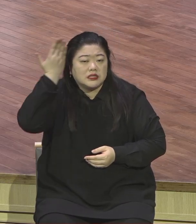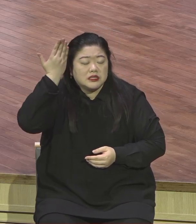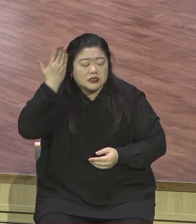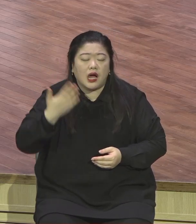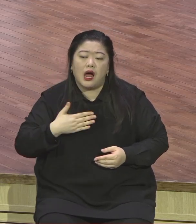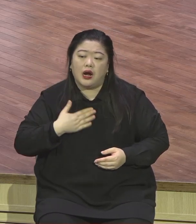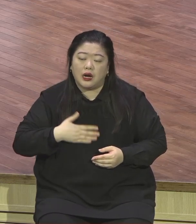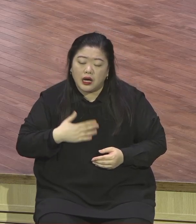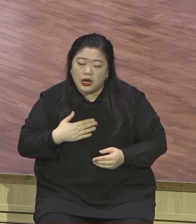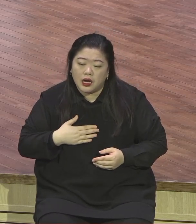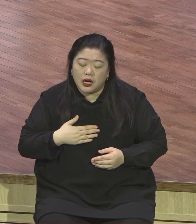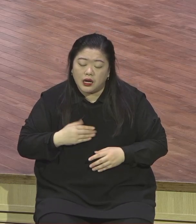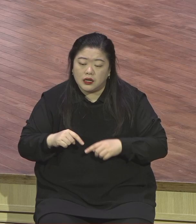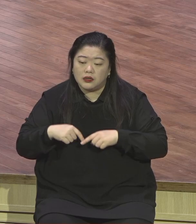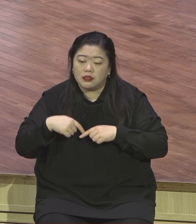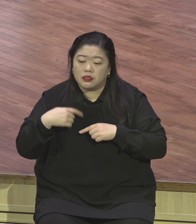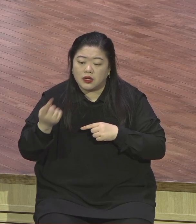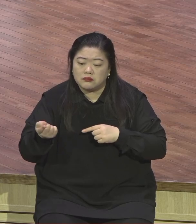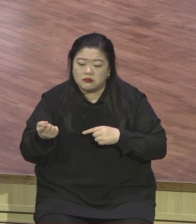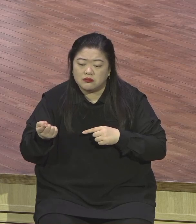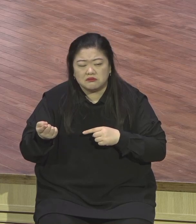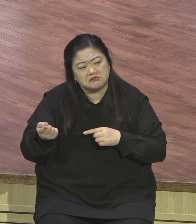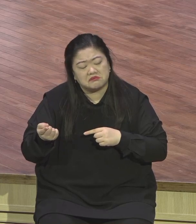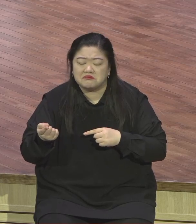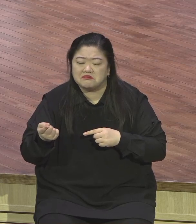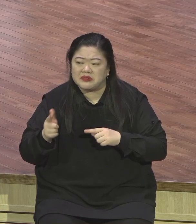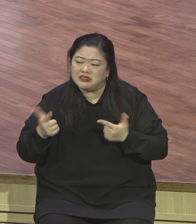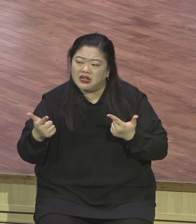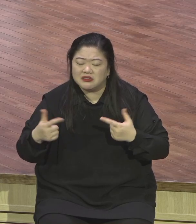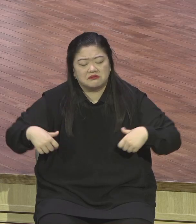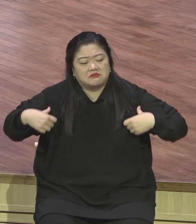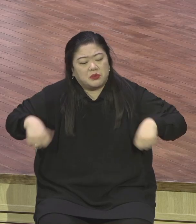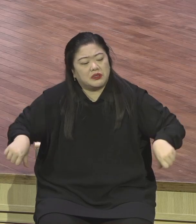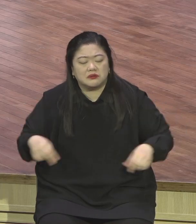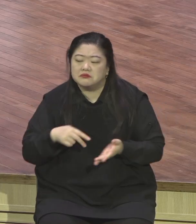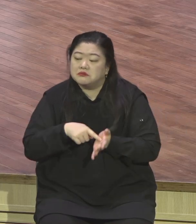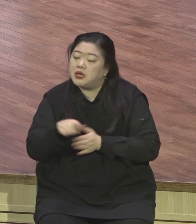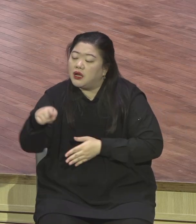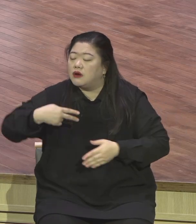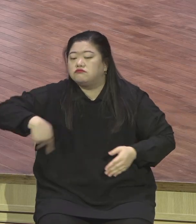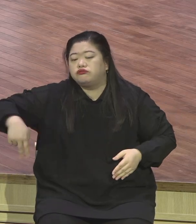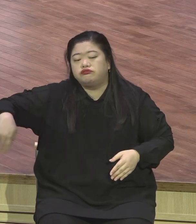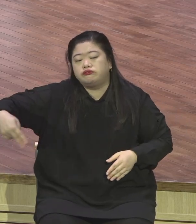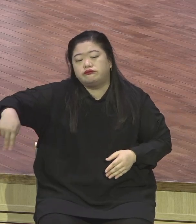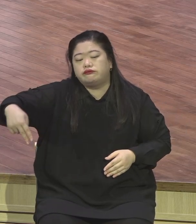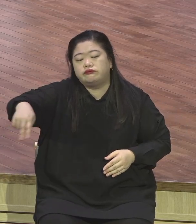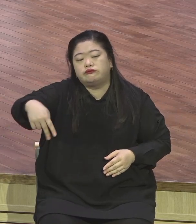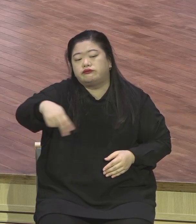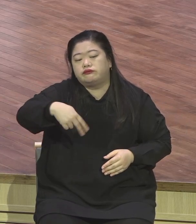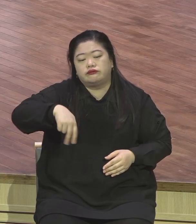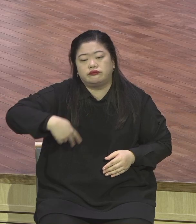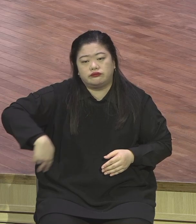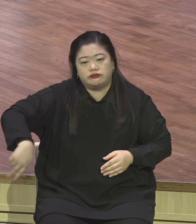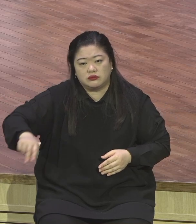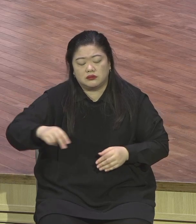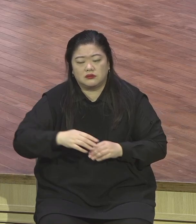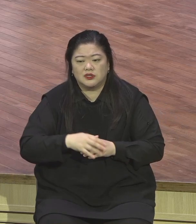허성세월하는 기분 따라 감정 따라 환경 따라 그렇게 교회를 출숙하는 그러면서 실제적으로